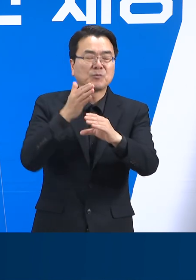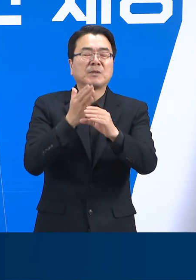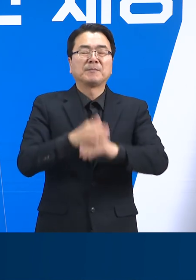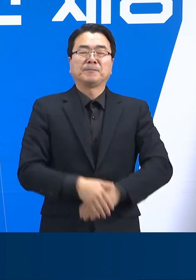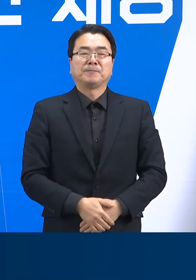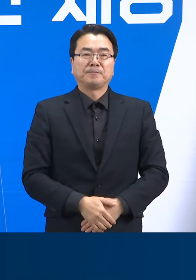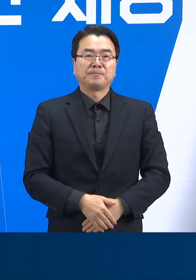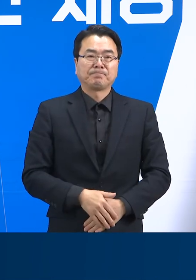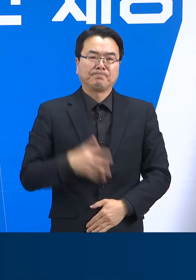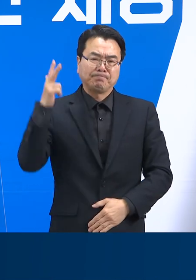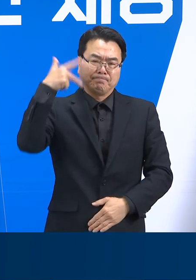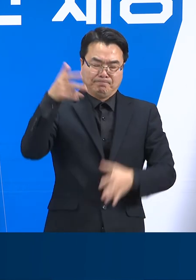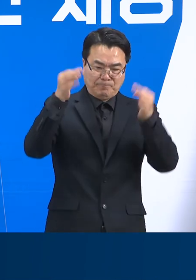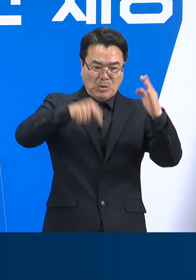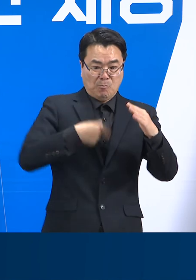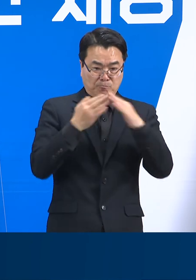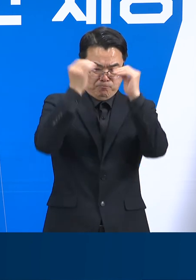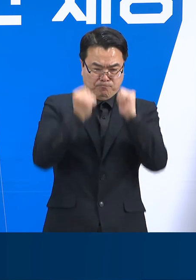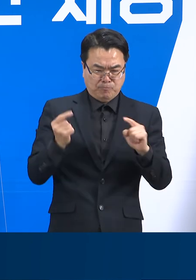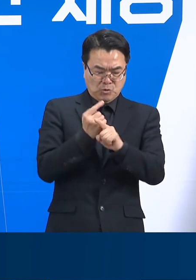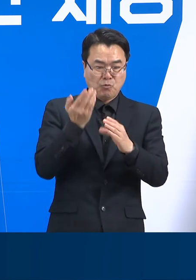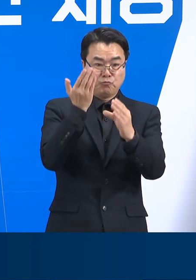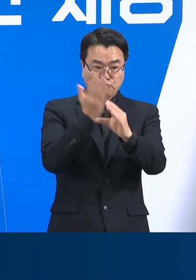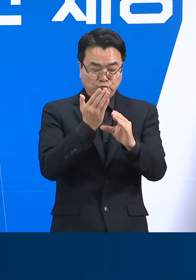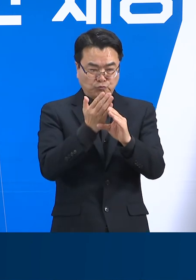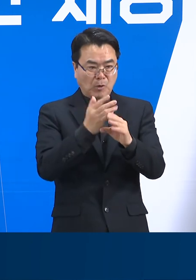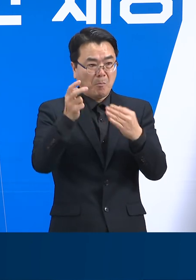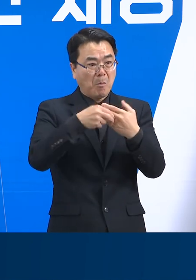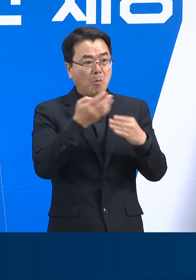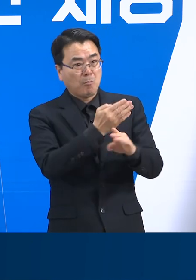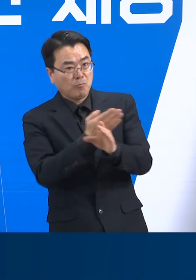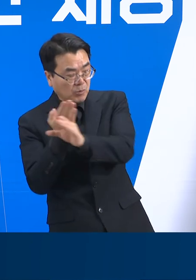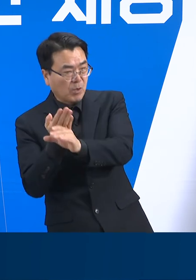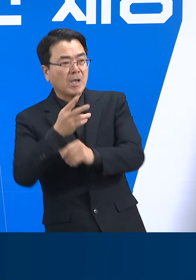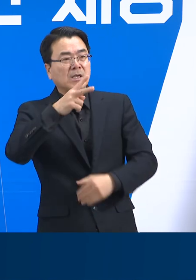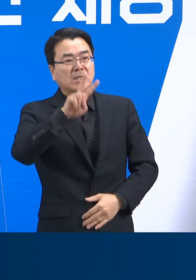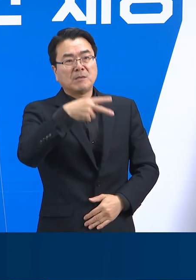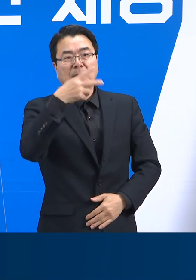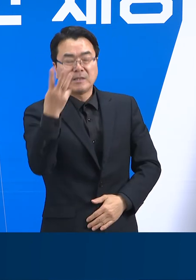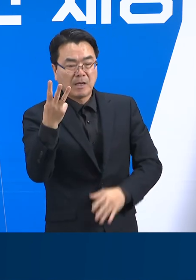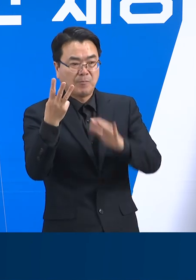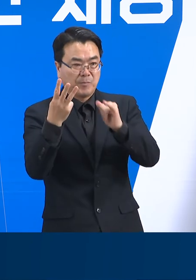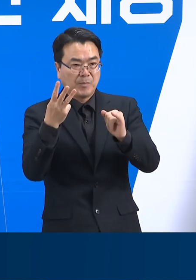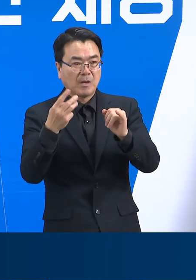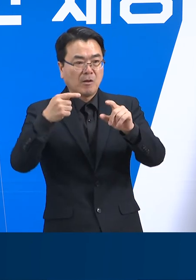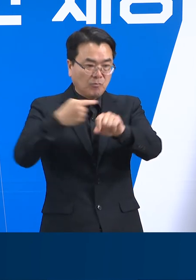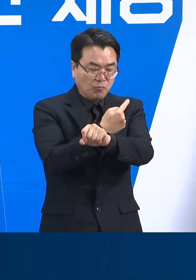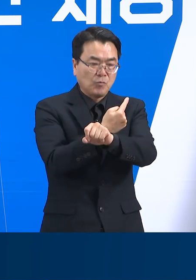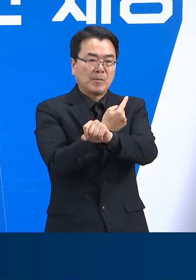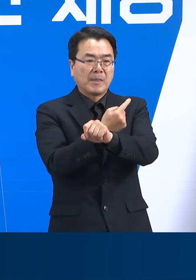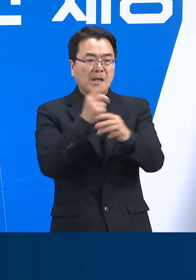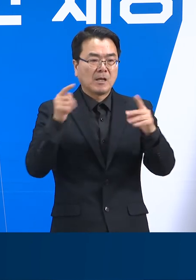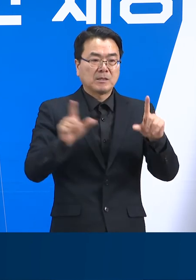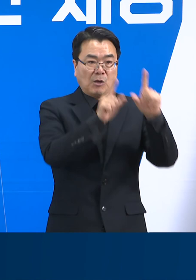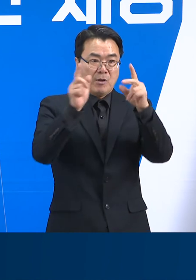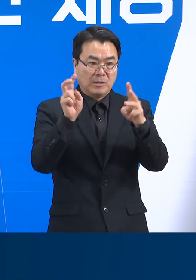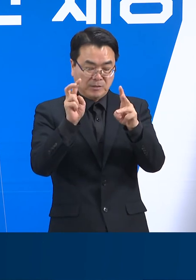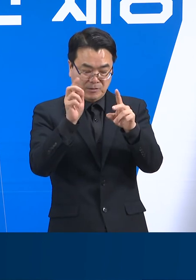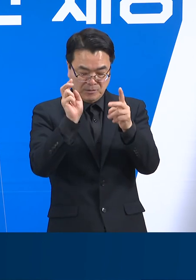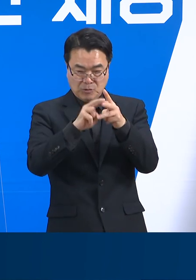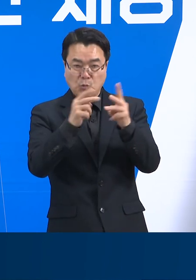지난 한 주 동안 재택치료 중 병원으로 이송된 인원은 203명이며 145명은 생활치료센터로 이송되었습니다.